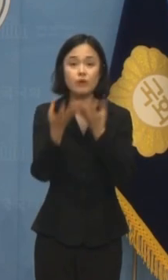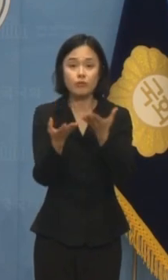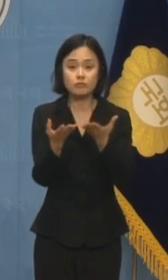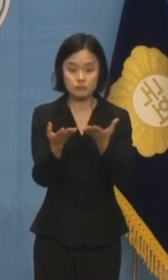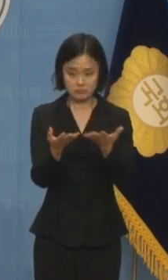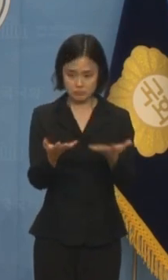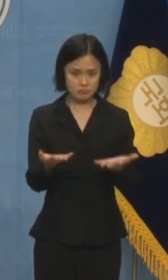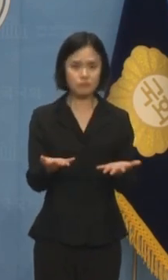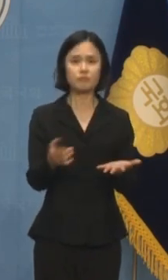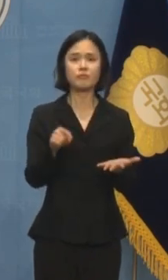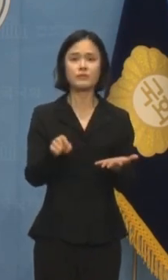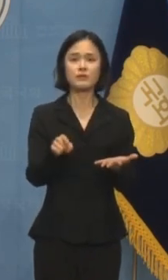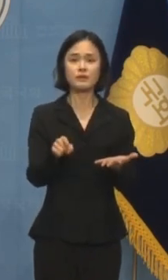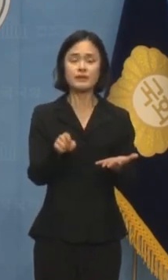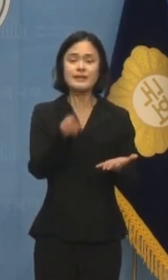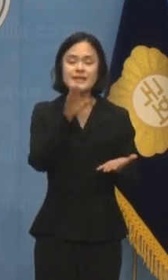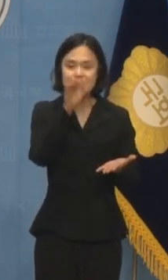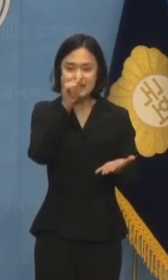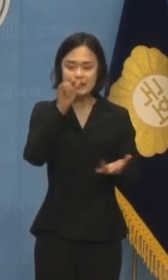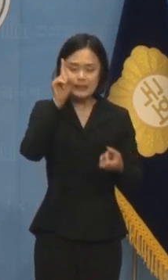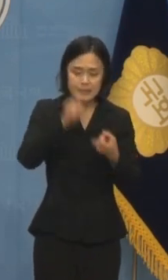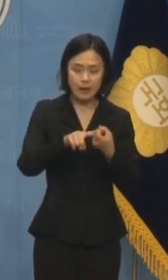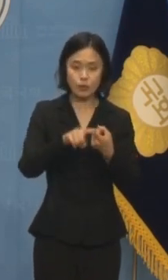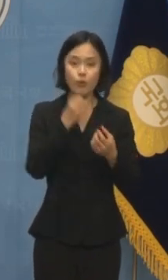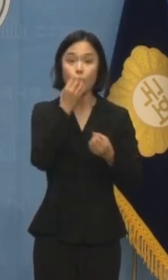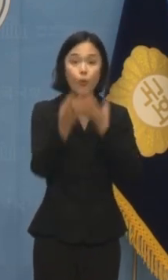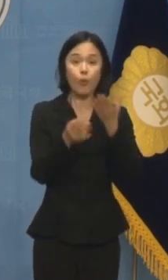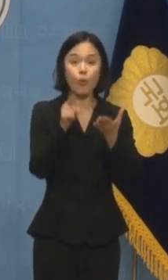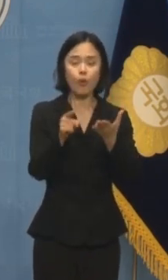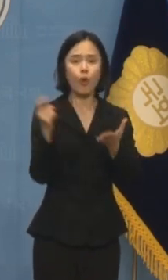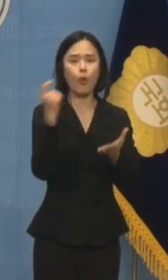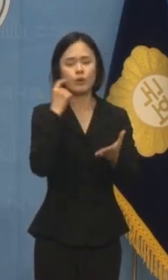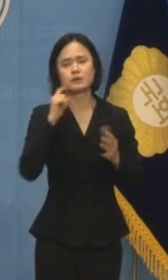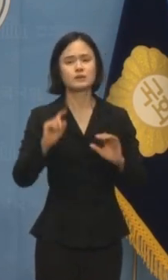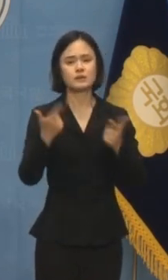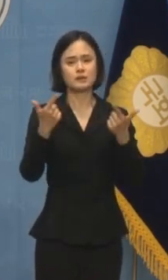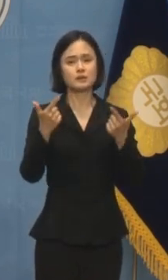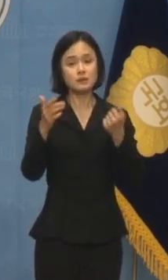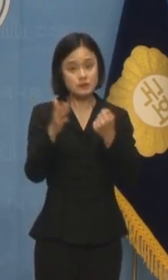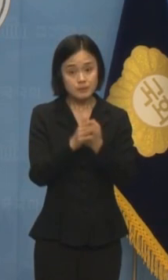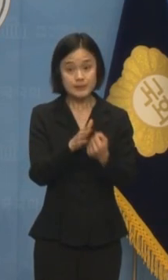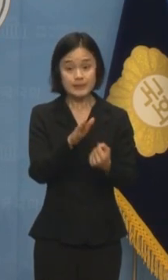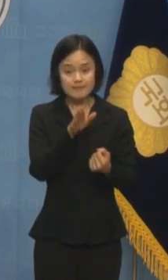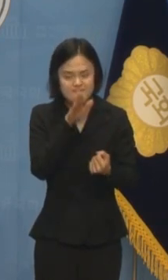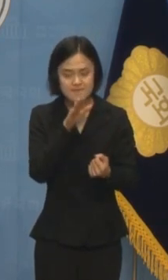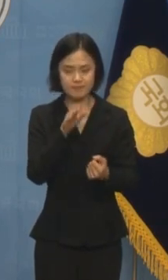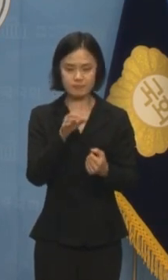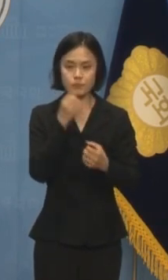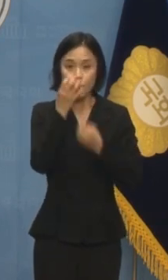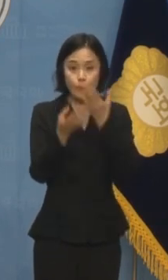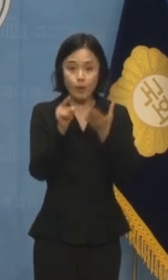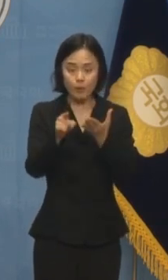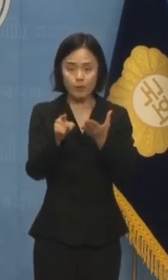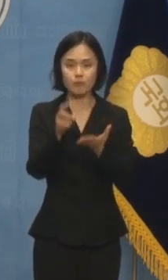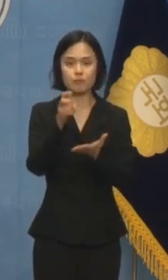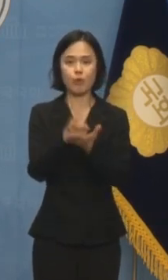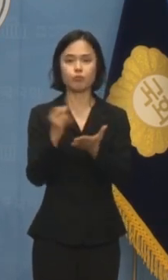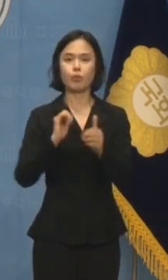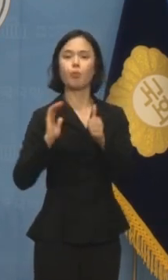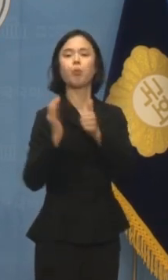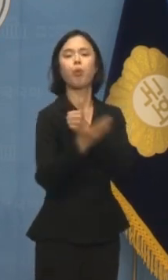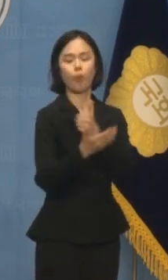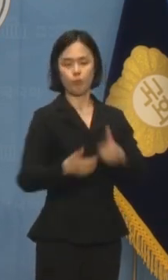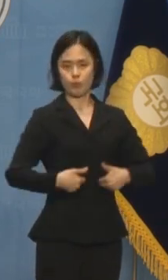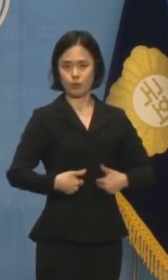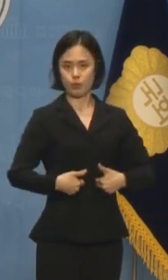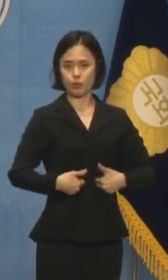있는 대로 얘기해달라는 것은 법률로 보호되는 방어권입니다. 바이든을 난리면으로